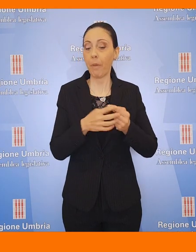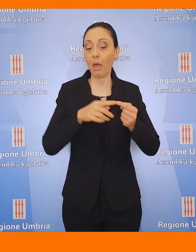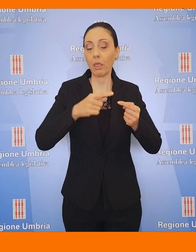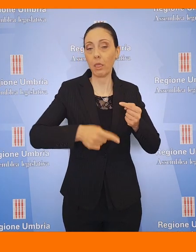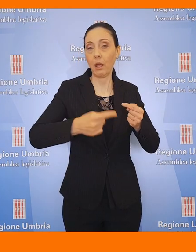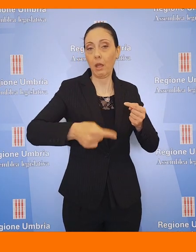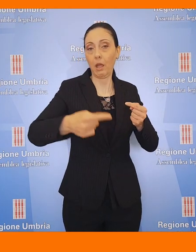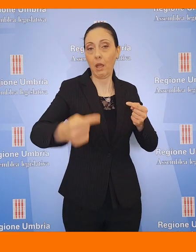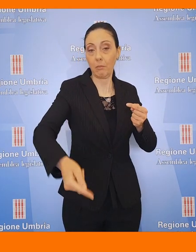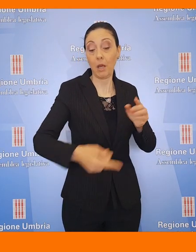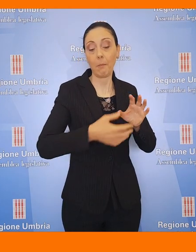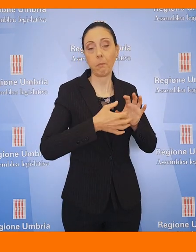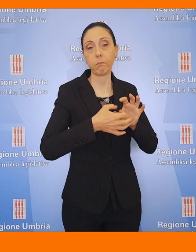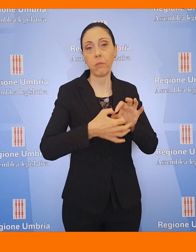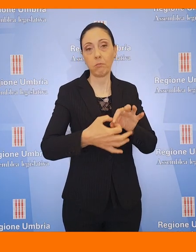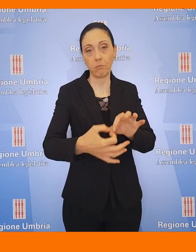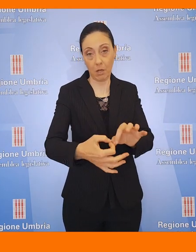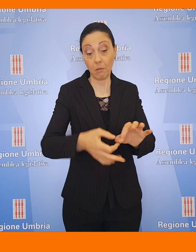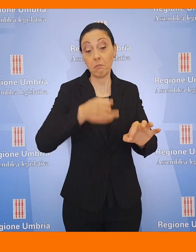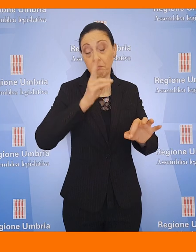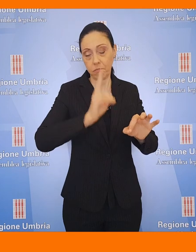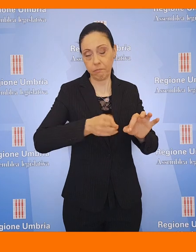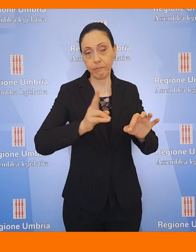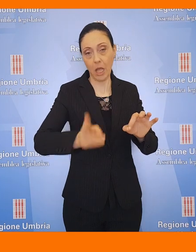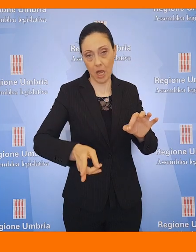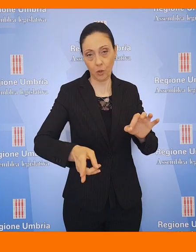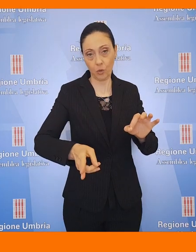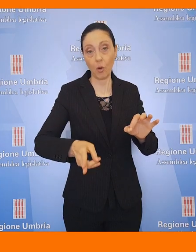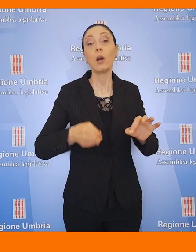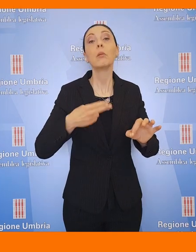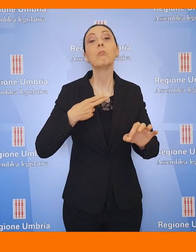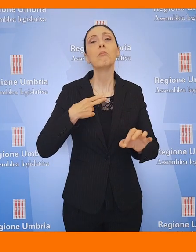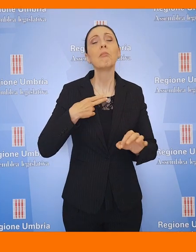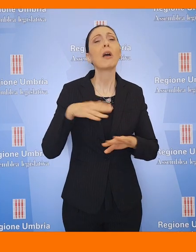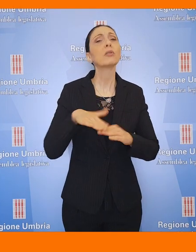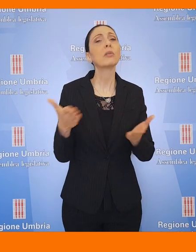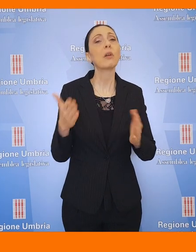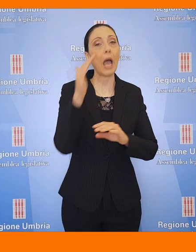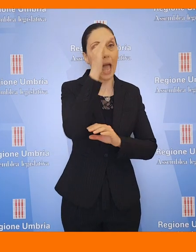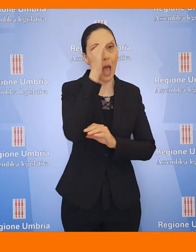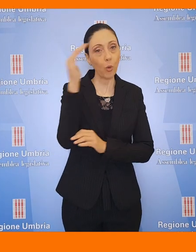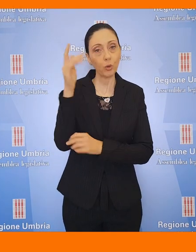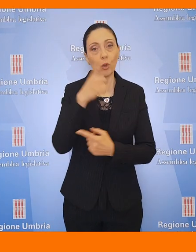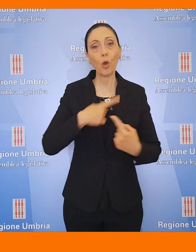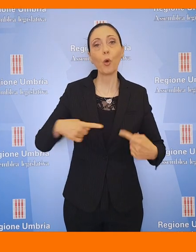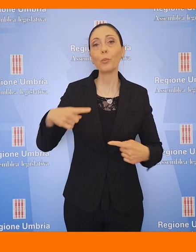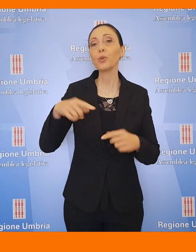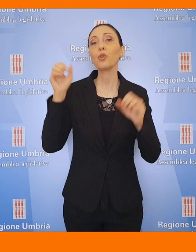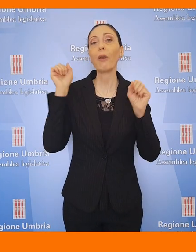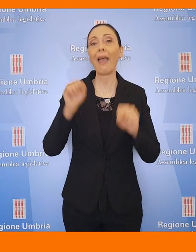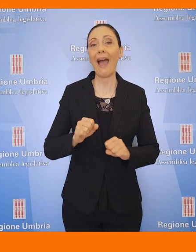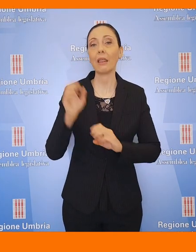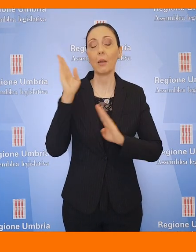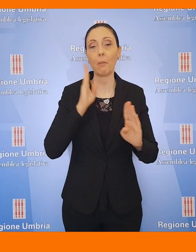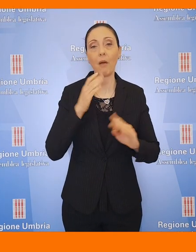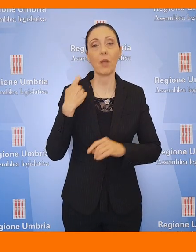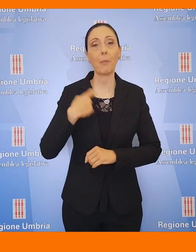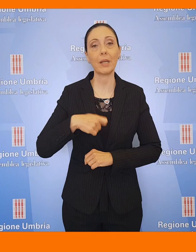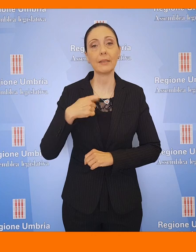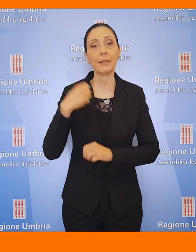potrebbero incidere pesantemente. Interessantemente è emerso dall'audizione in Commissione Antimafia del